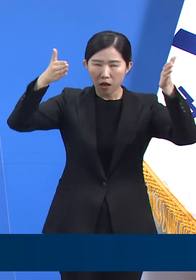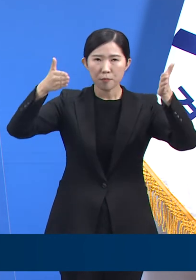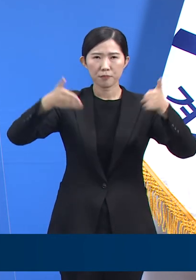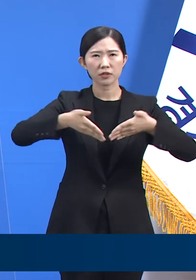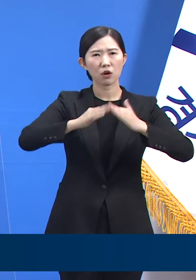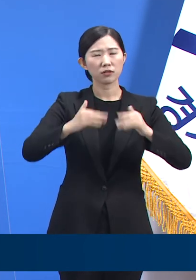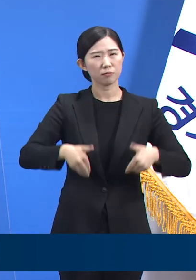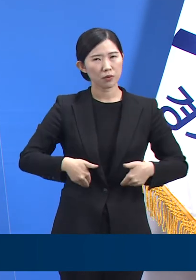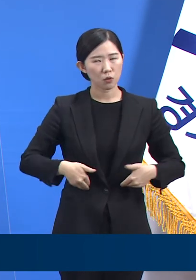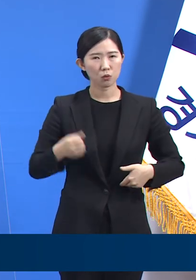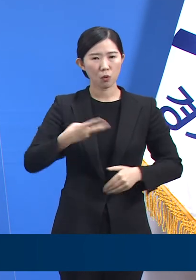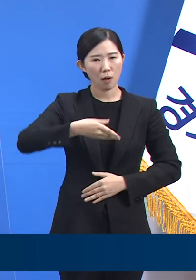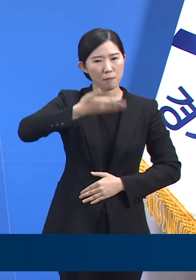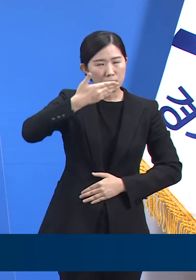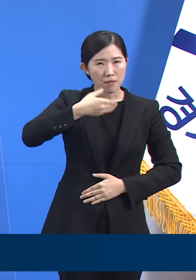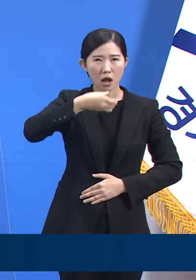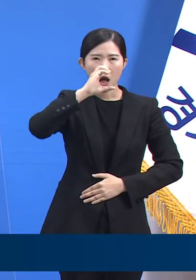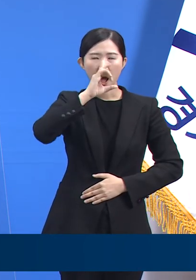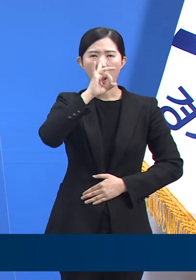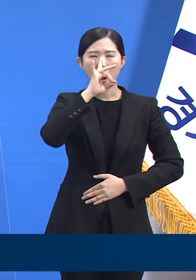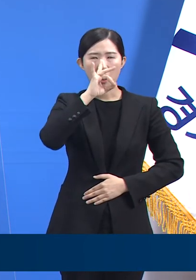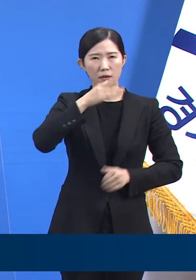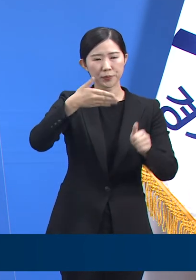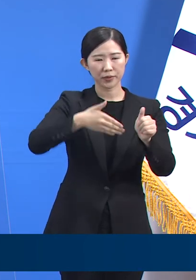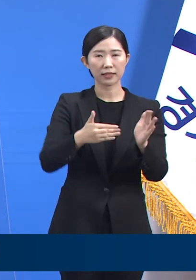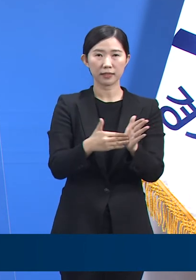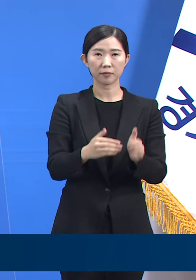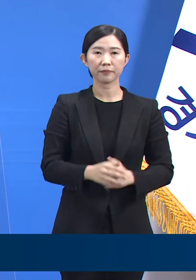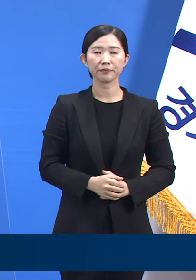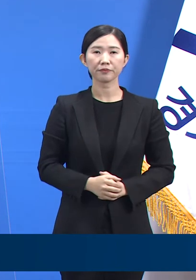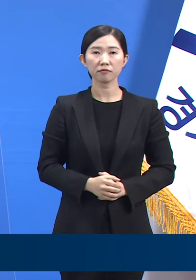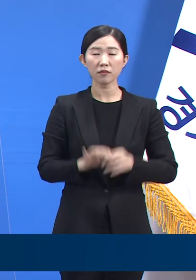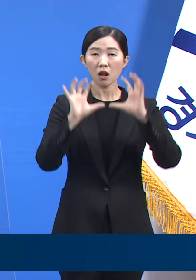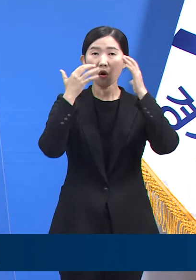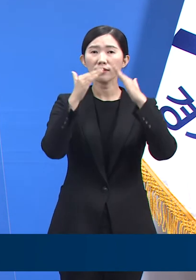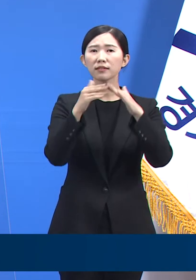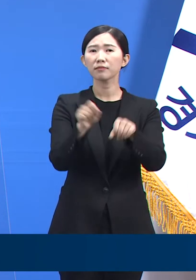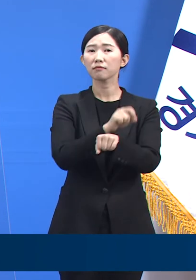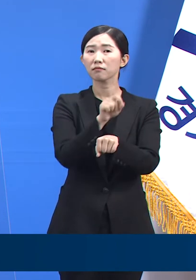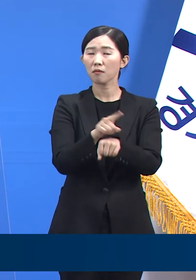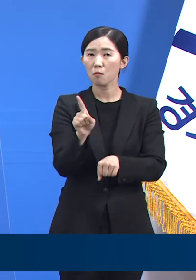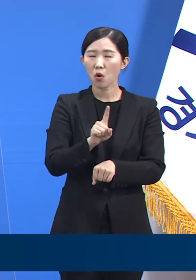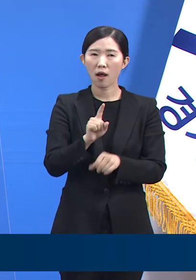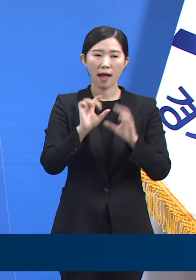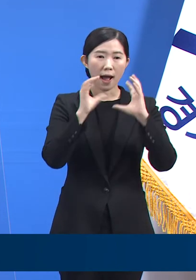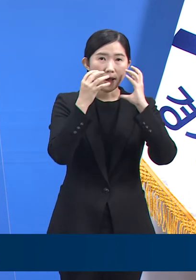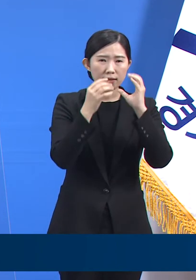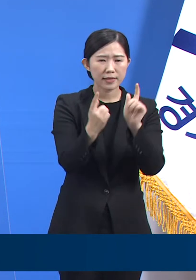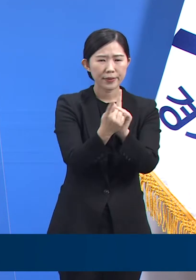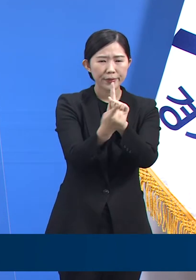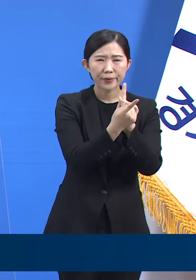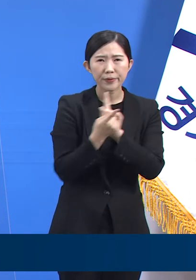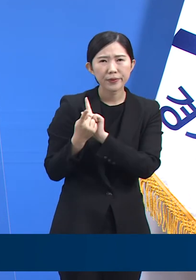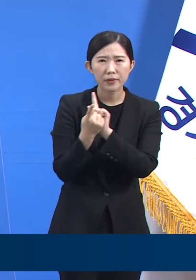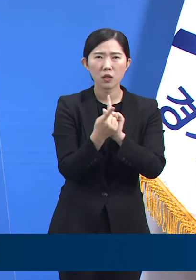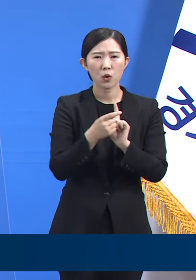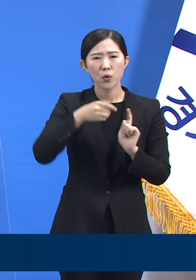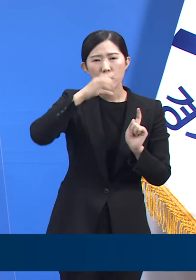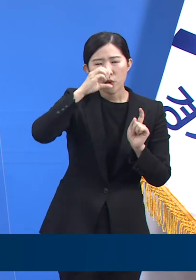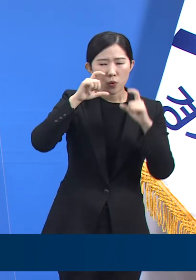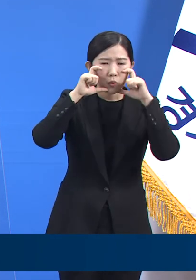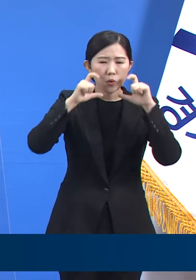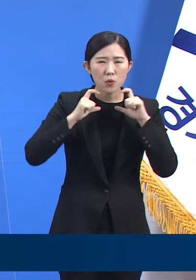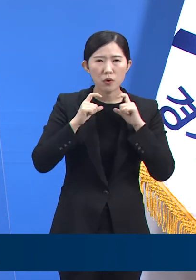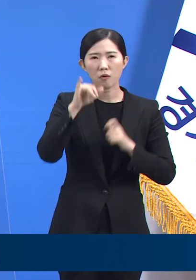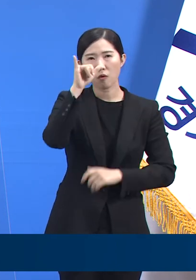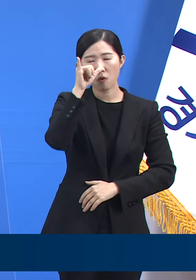어린이집의 특성상 원생들의 방역수칙 준수가 어렵고 교사들과 원생들과의